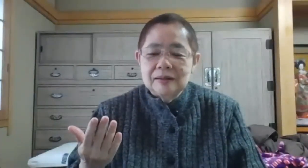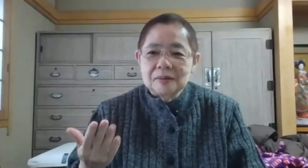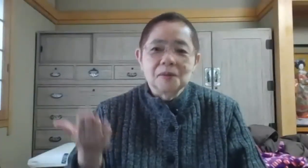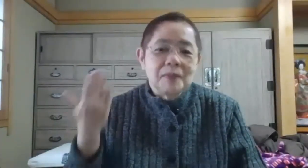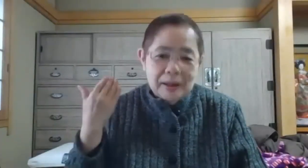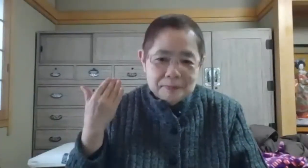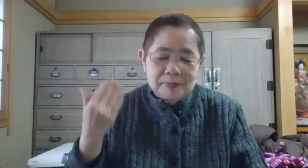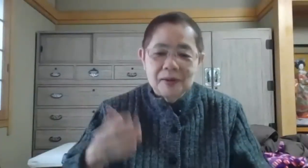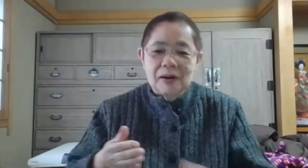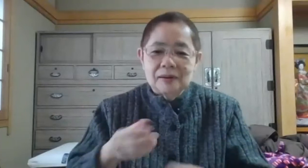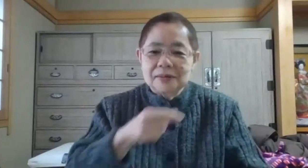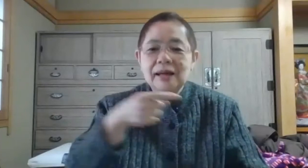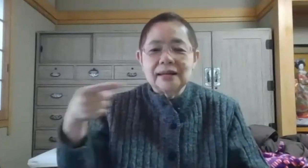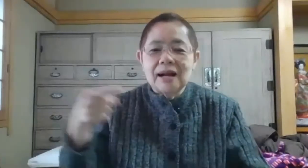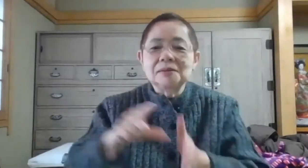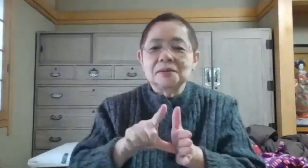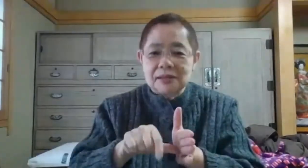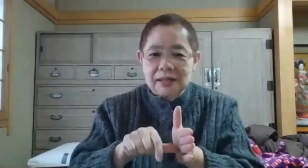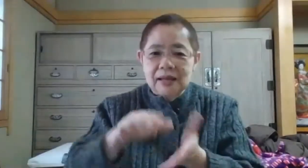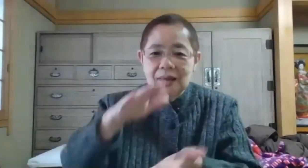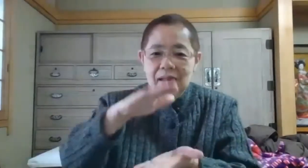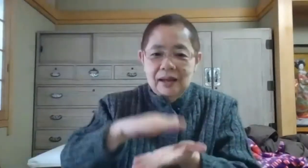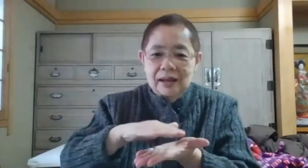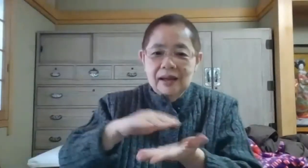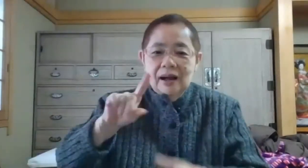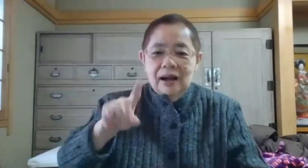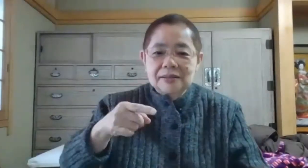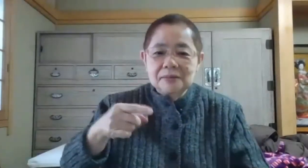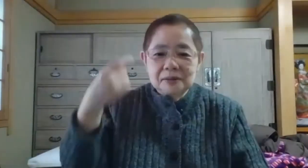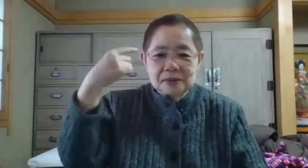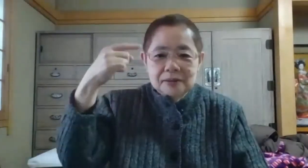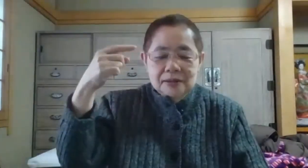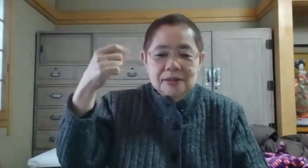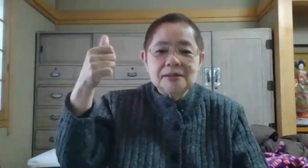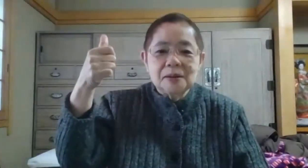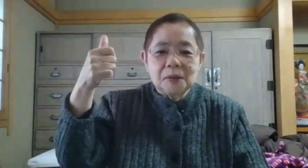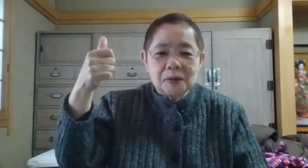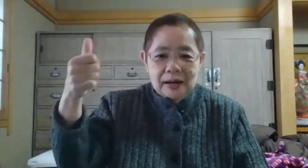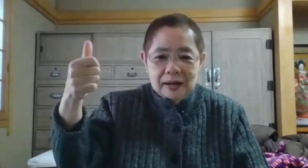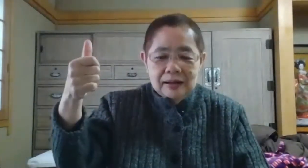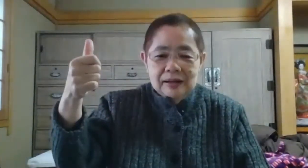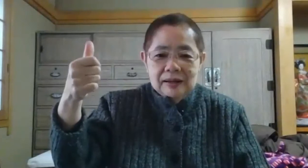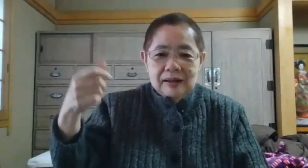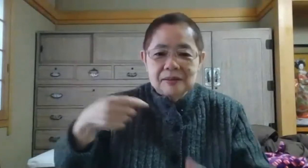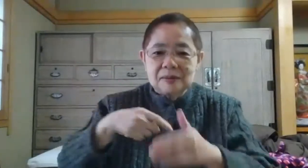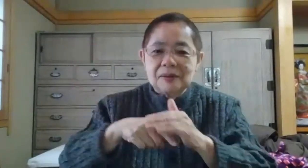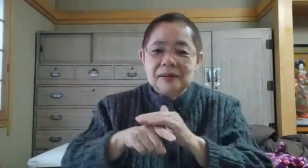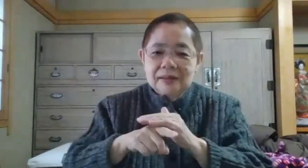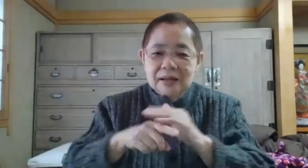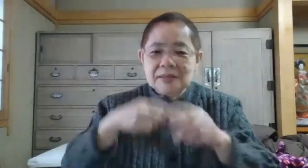この前の第1回の時に朝野先生の方からなぜ